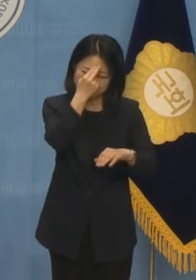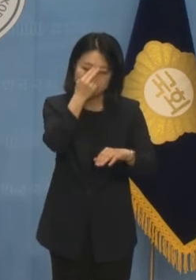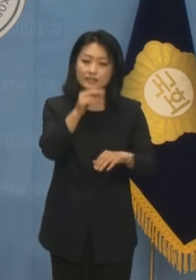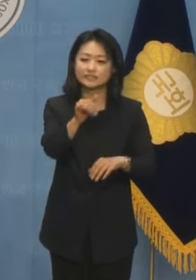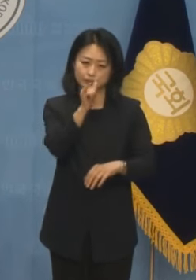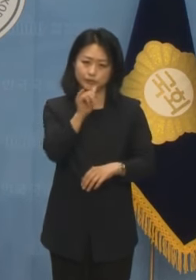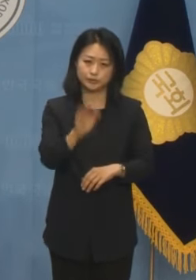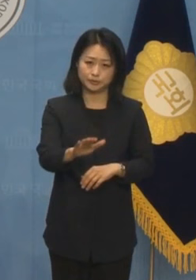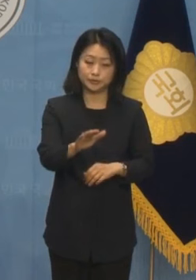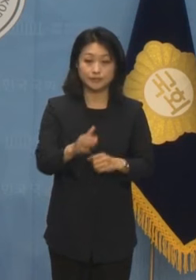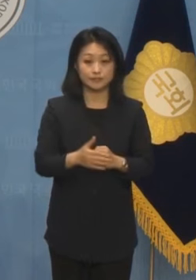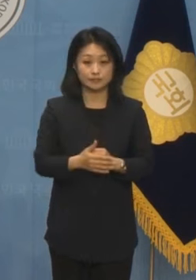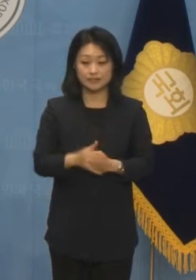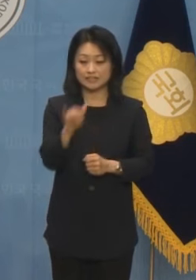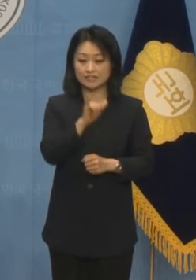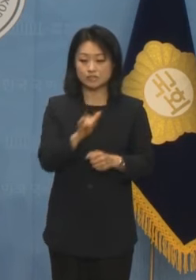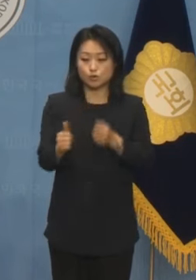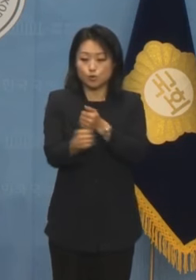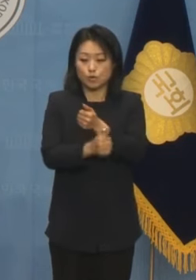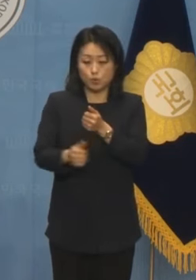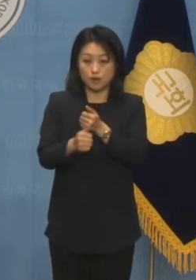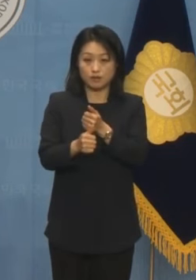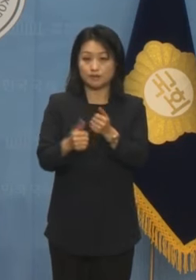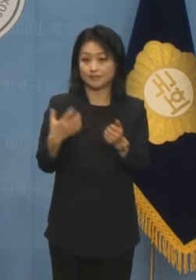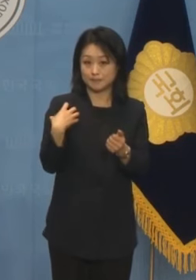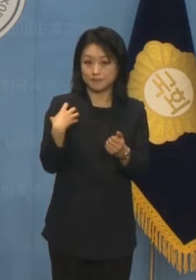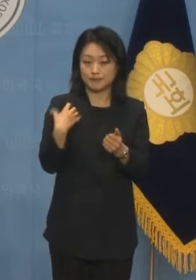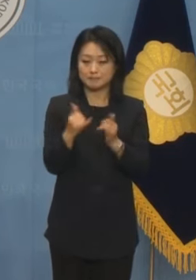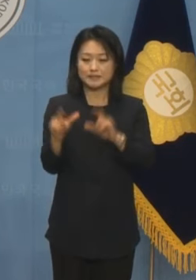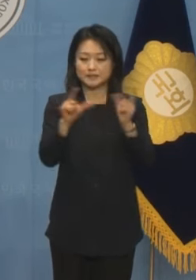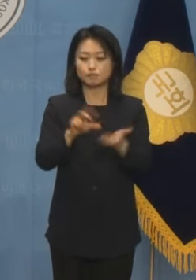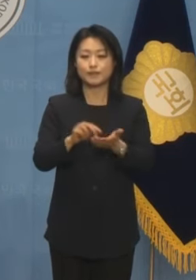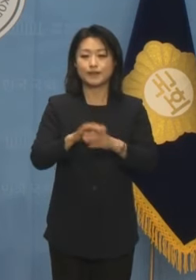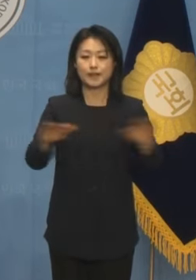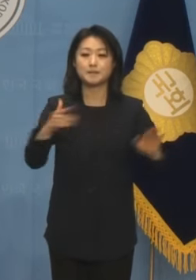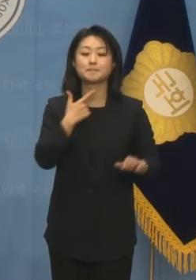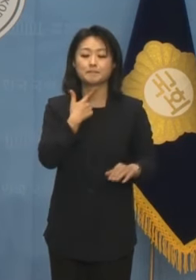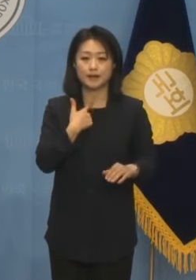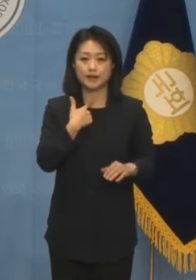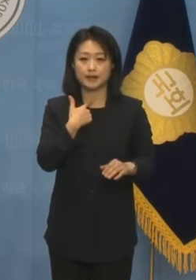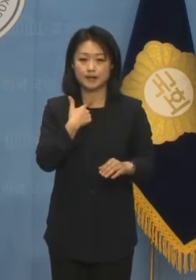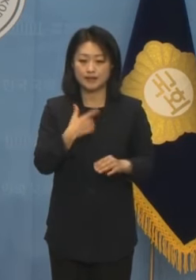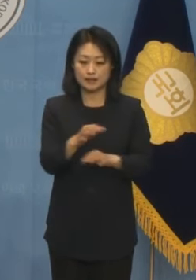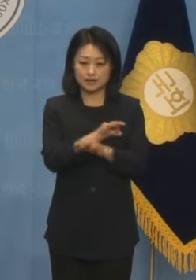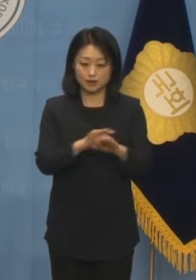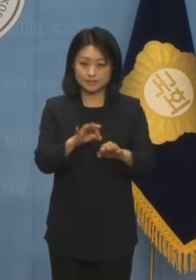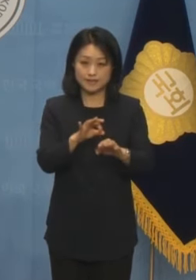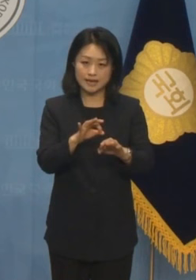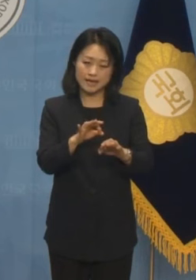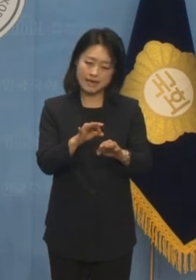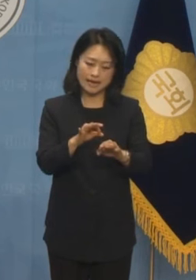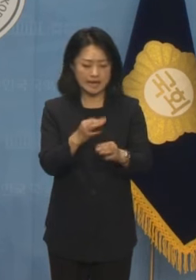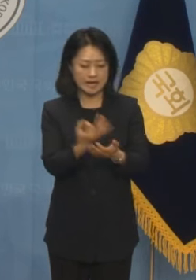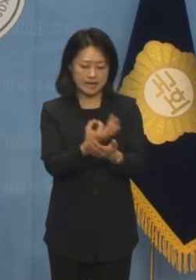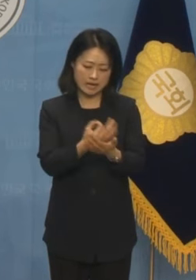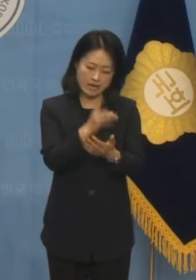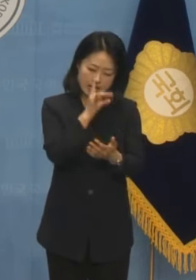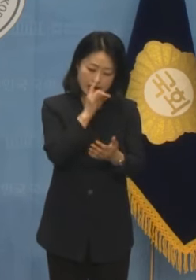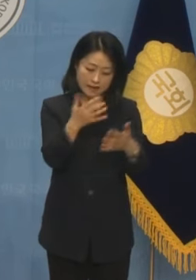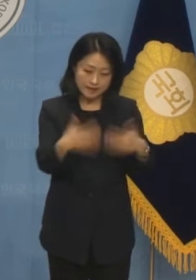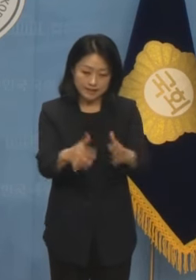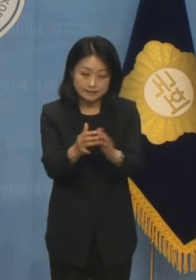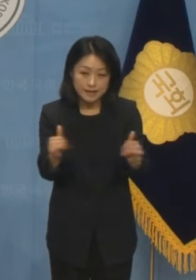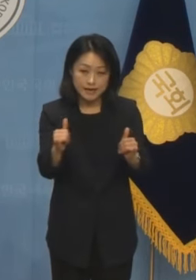저는 을지로위원회를 만들어 민생 해결을 주도해왔습니다. 경제적 약자도 자신의 목소리를 낼 수 있도록